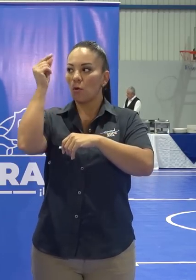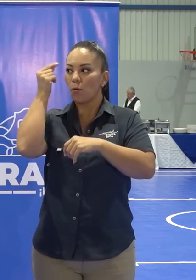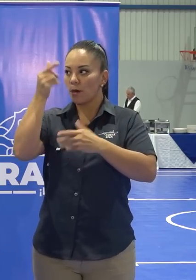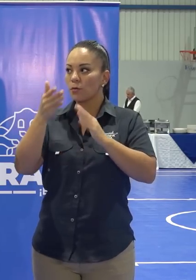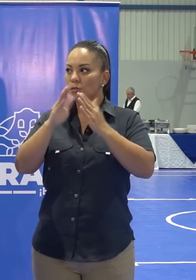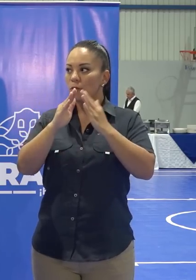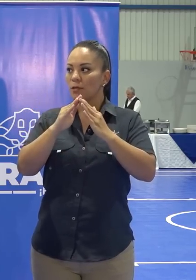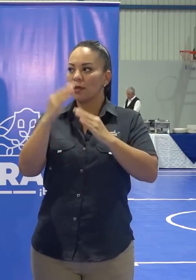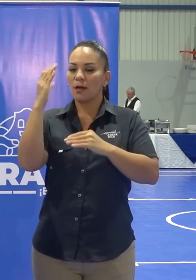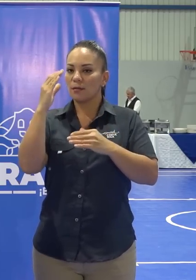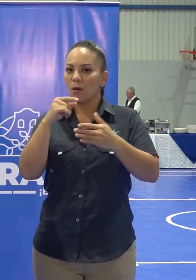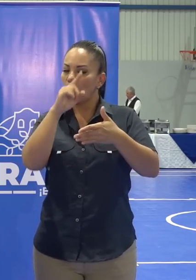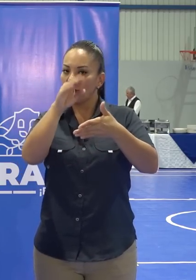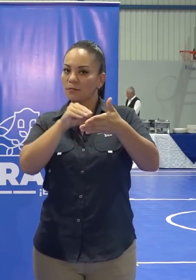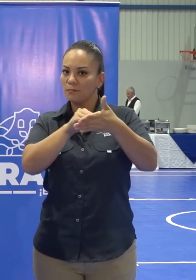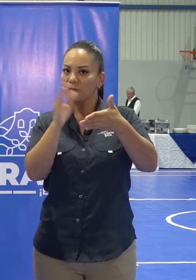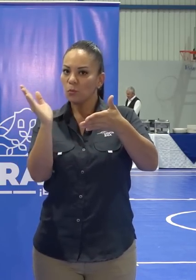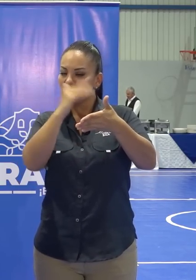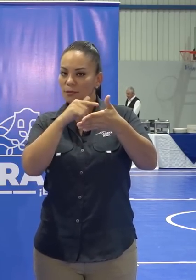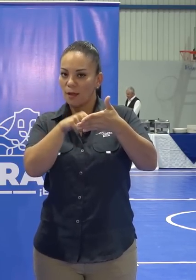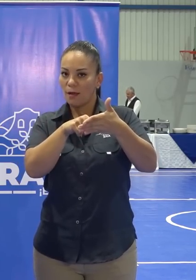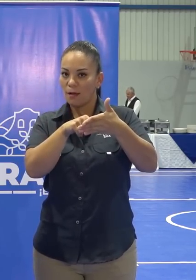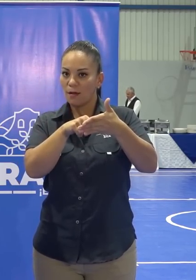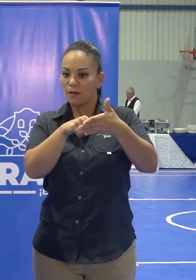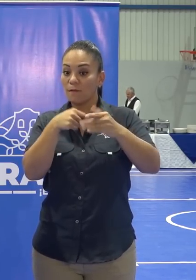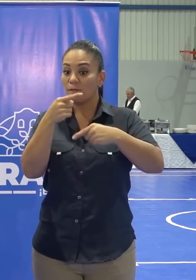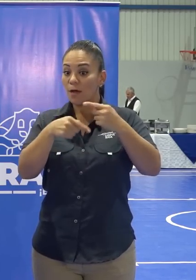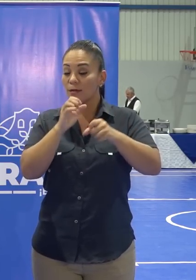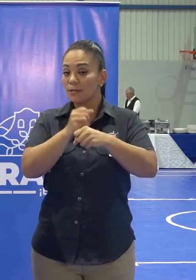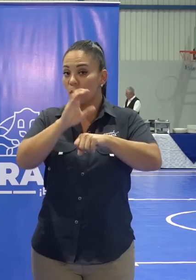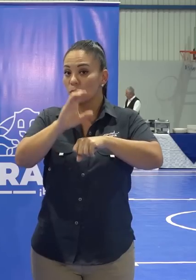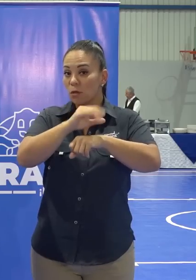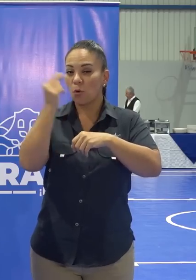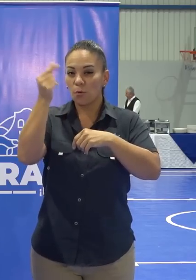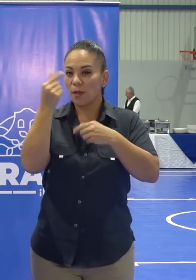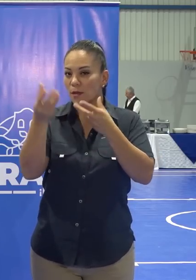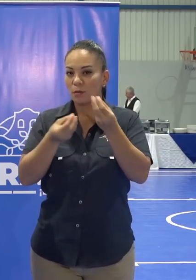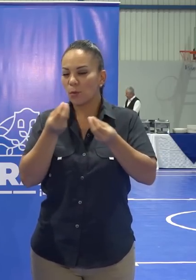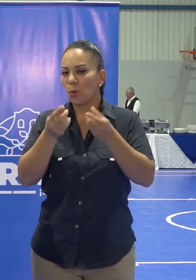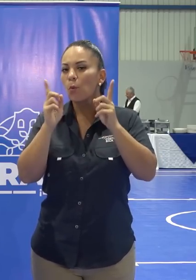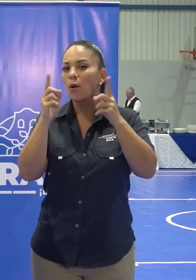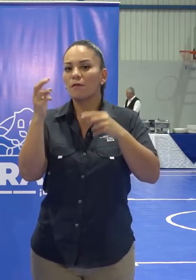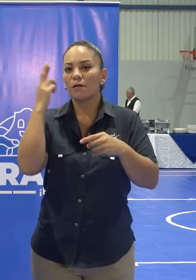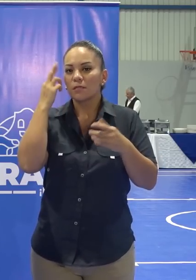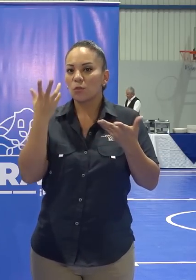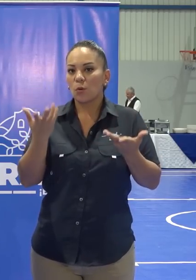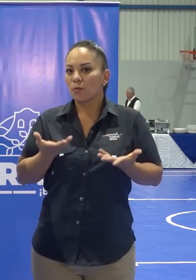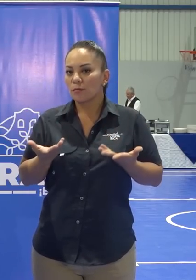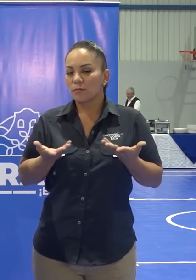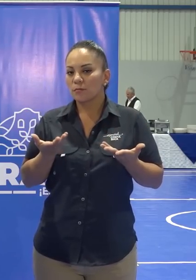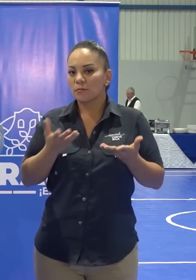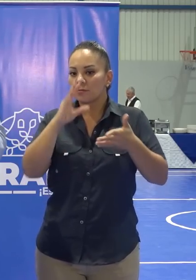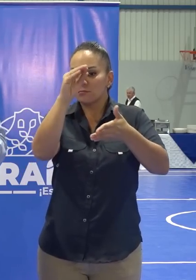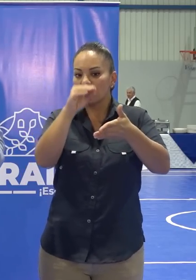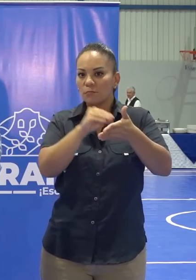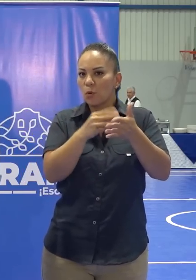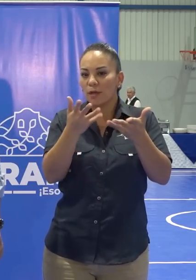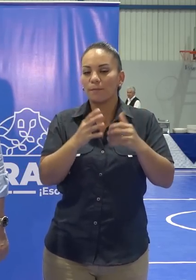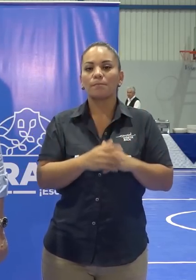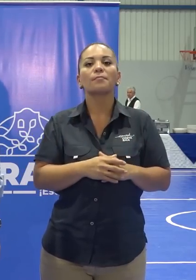Cartago, no venía. Queríamos saber si va a haber Consejo de Gobierno o por alguna razón no se presentó en las agendas.